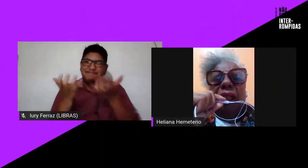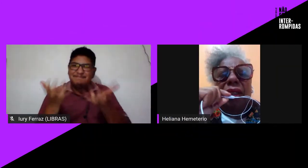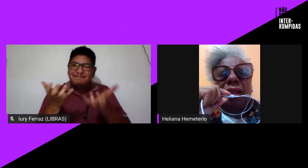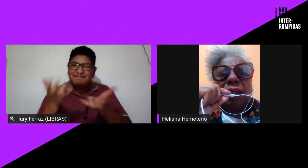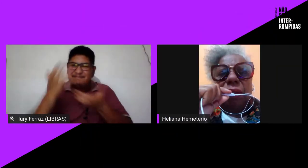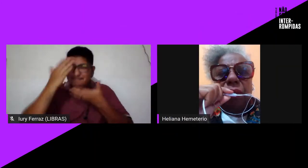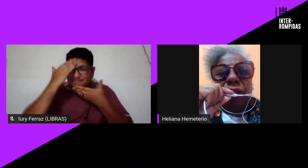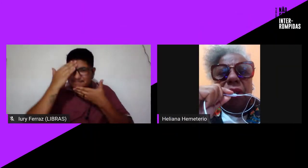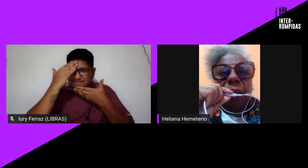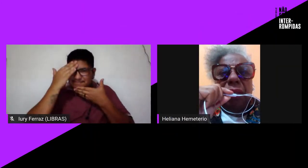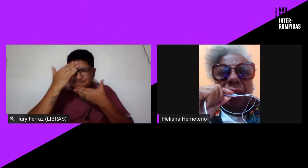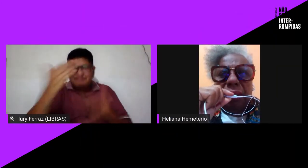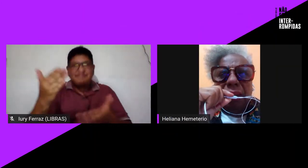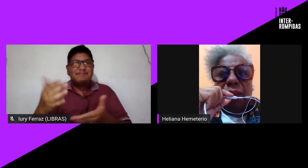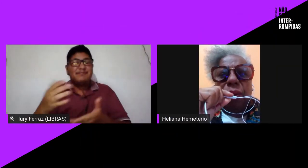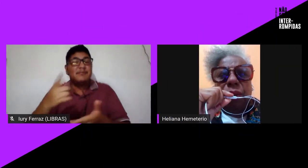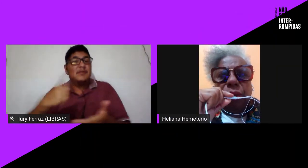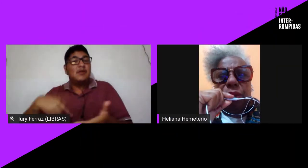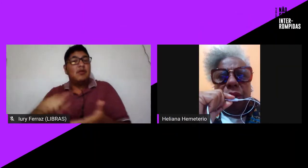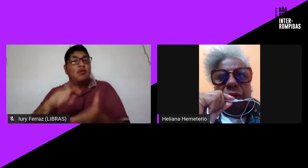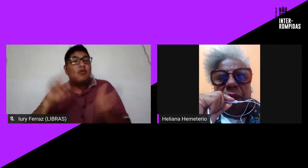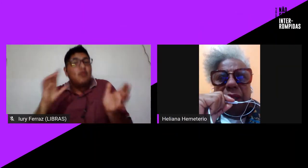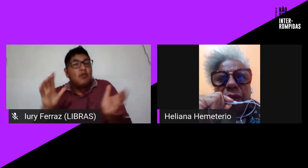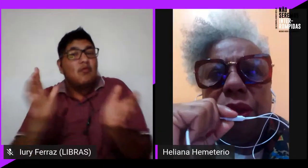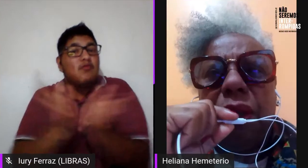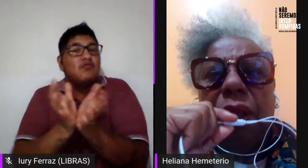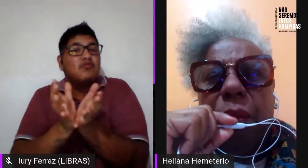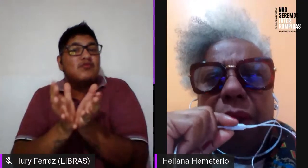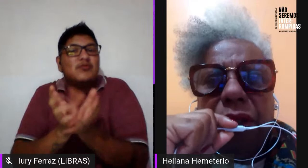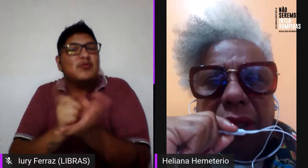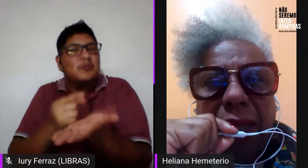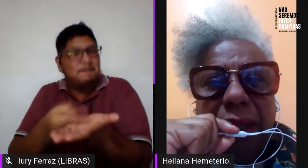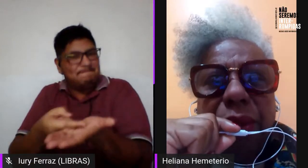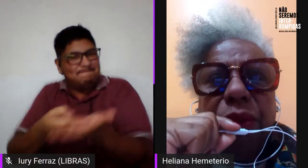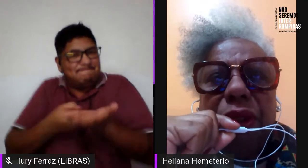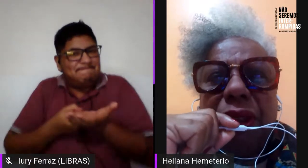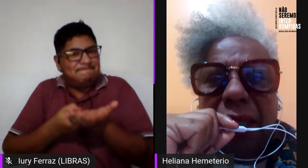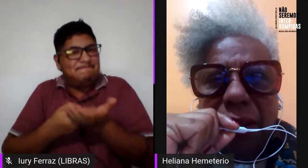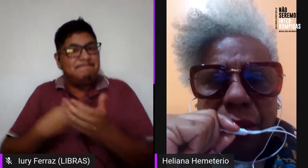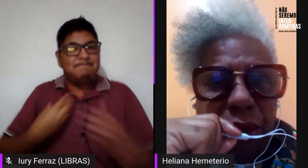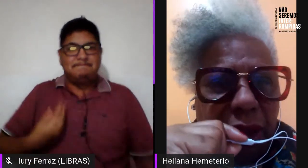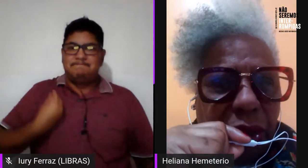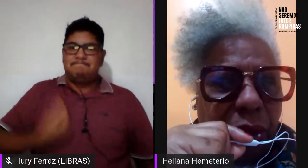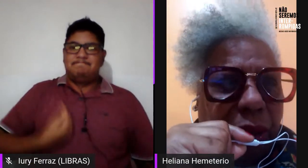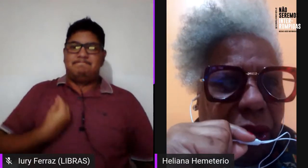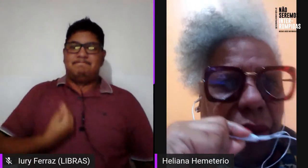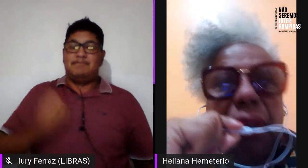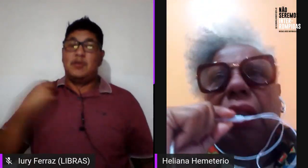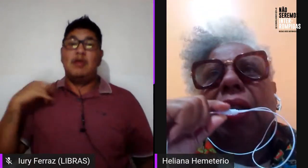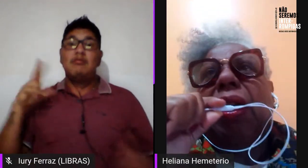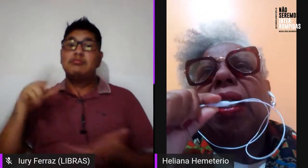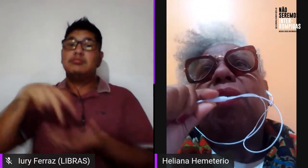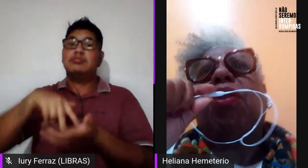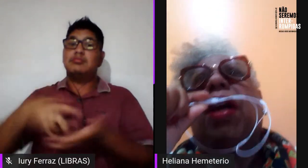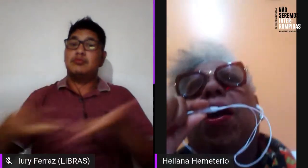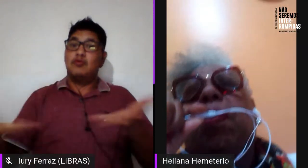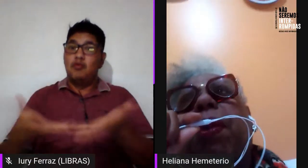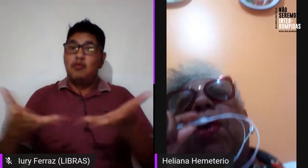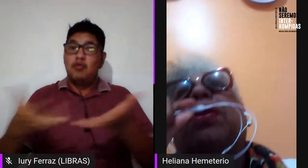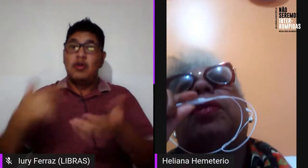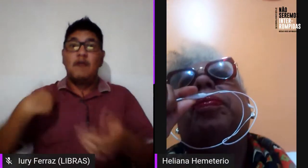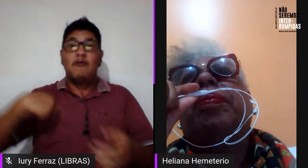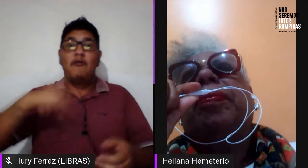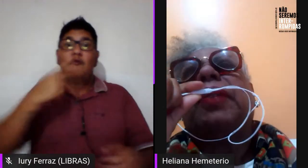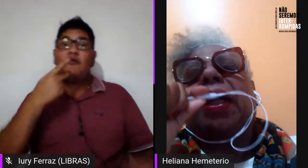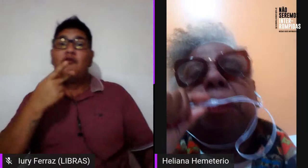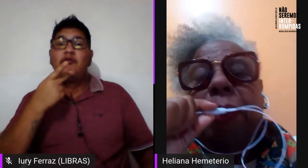quero agradecer o convite da Melissa, o Contudo de Vênus, por estar aqui com vocês no dia de hoje. Eu vou falar um